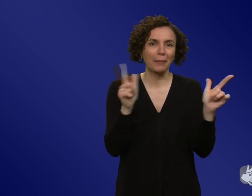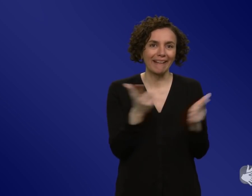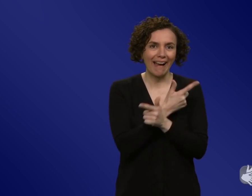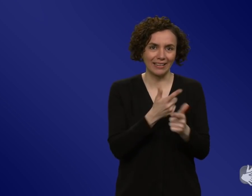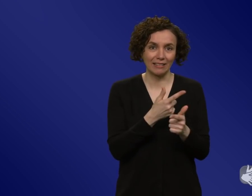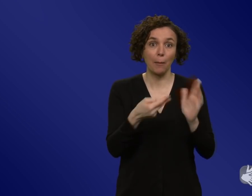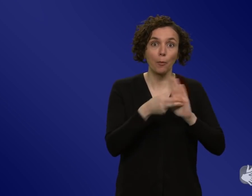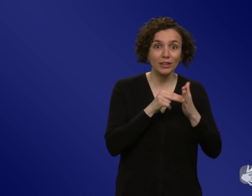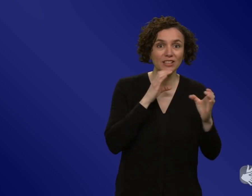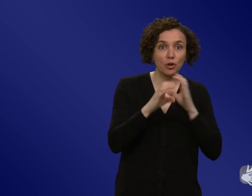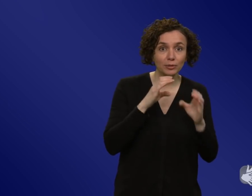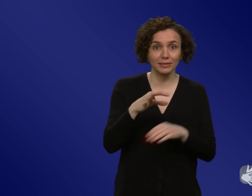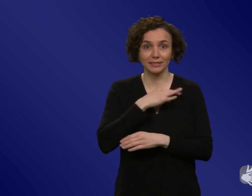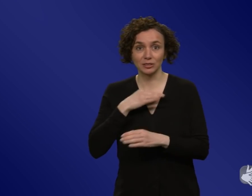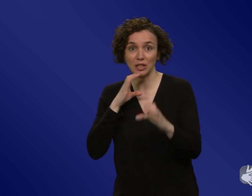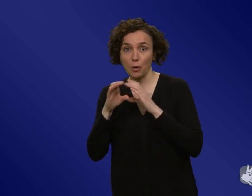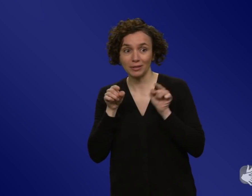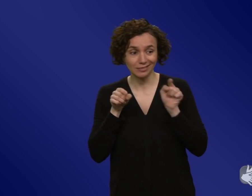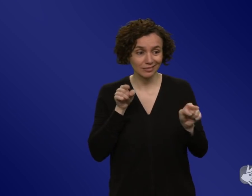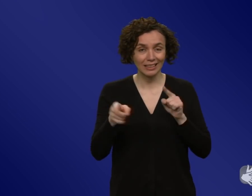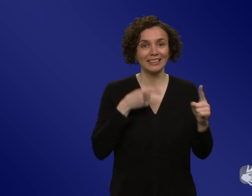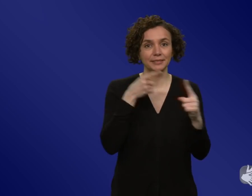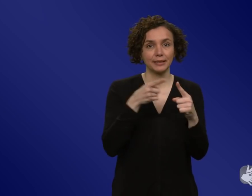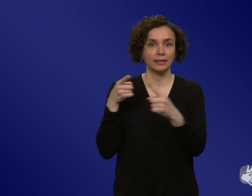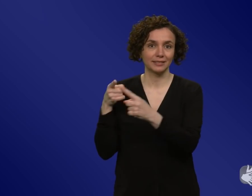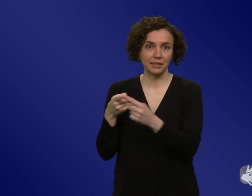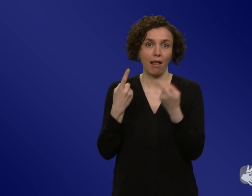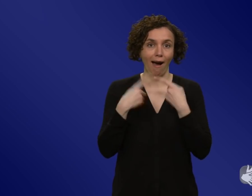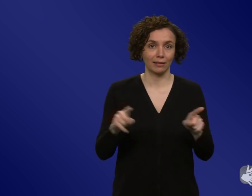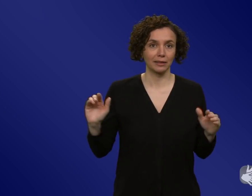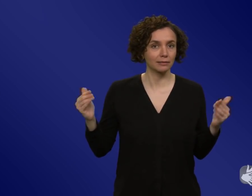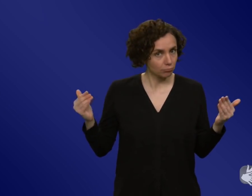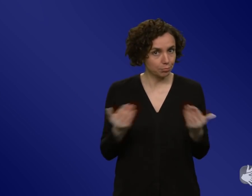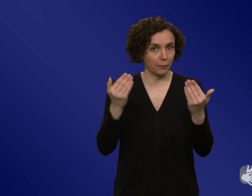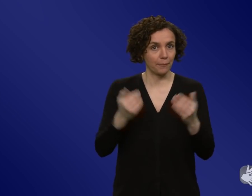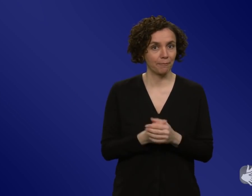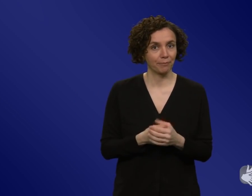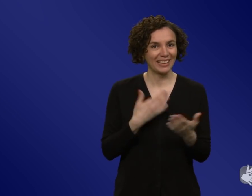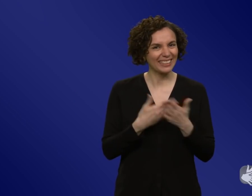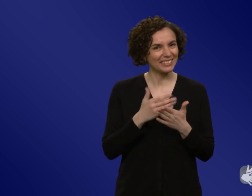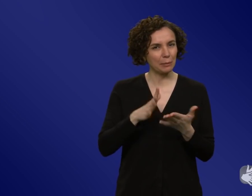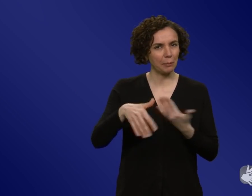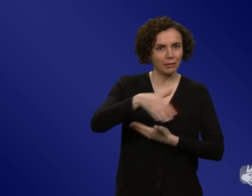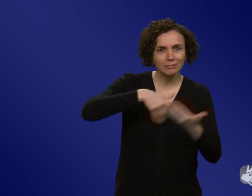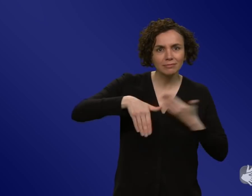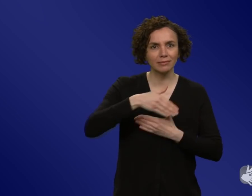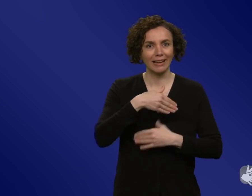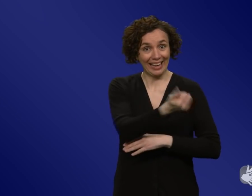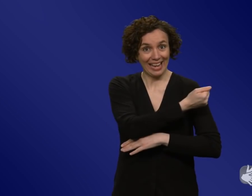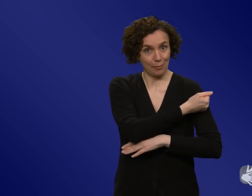Und so ging, glaube ich, relativ häufig dann durcheinander ein Werben für die Impfung, wo vielleicht mit besonderer Empphase auch gesagt